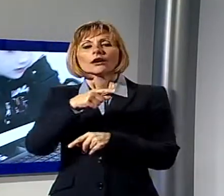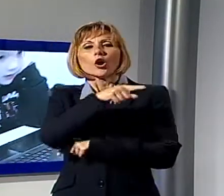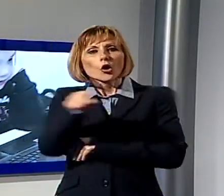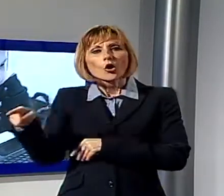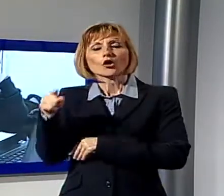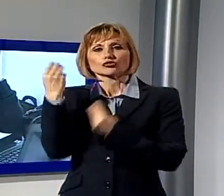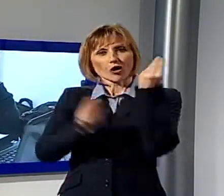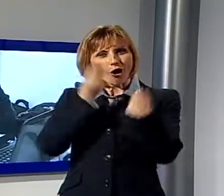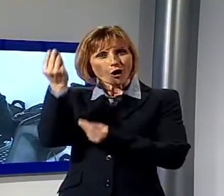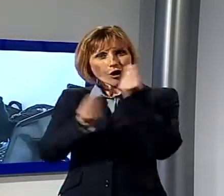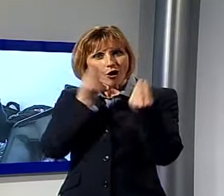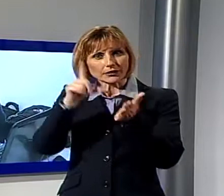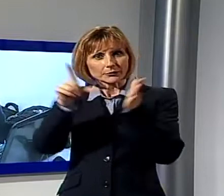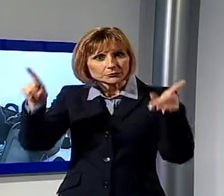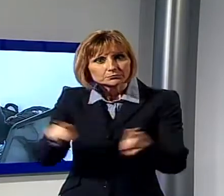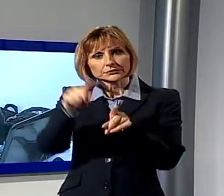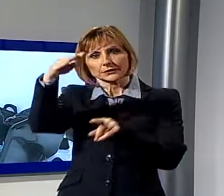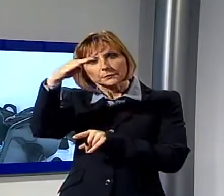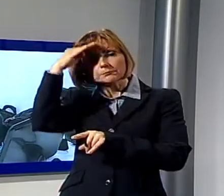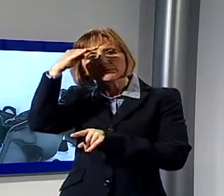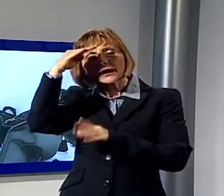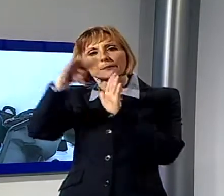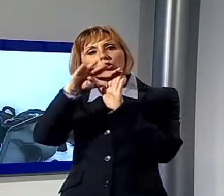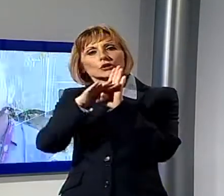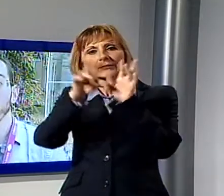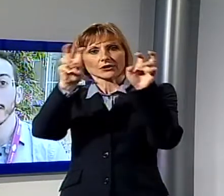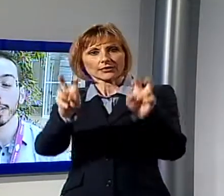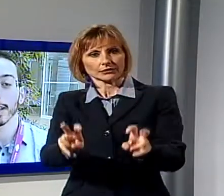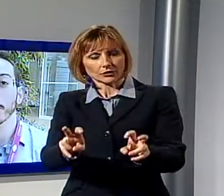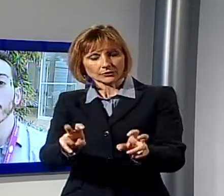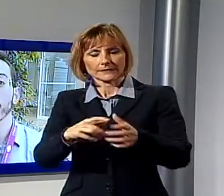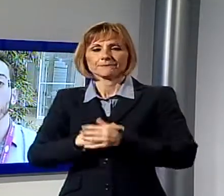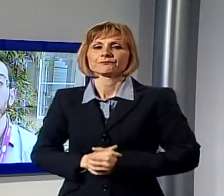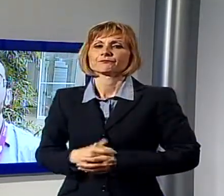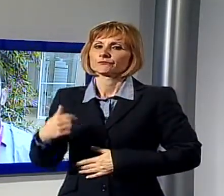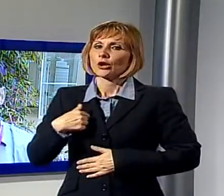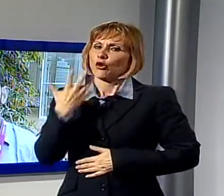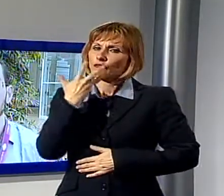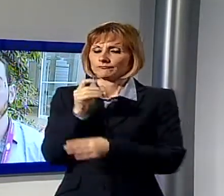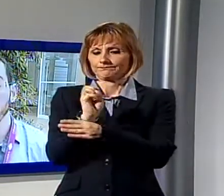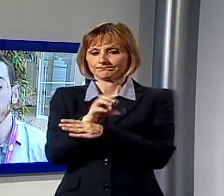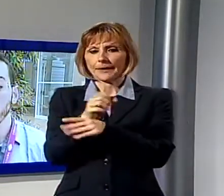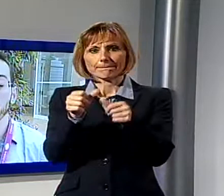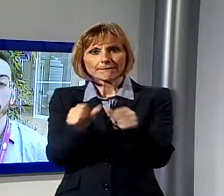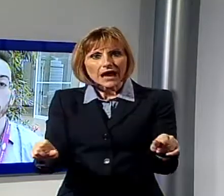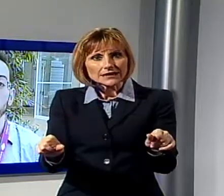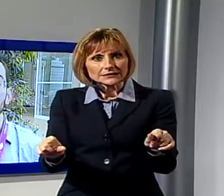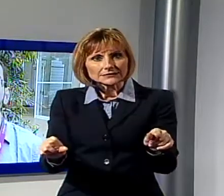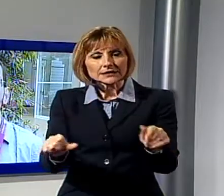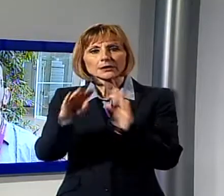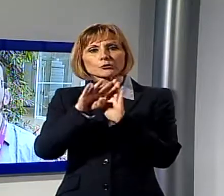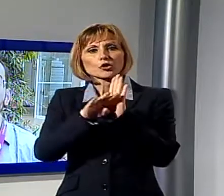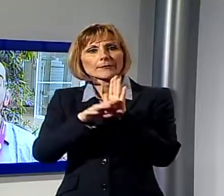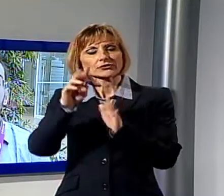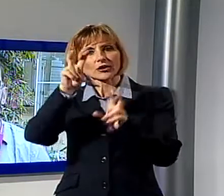i principi della programmazione informatica. Ho deciso di insegnare ai bambini le basi della programmazione perché sempre più spesso sono a